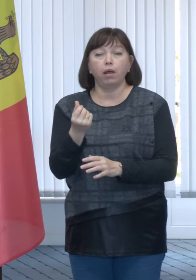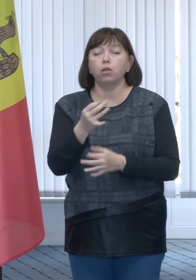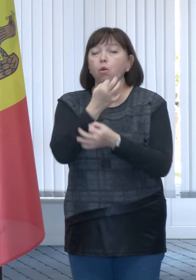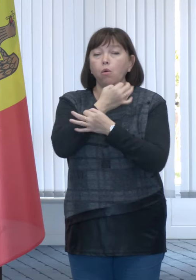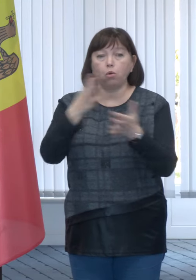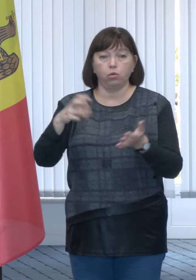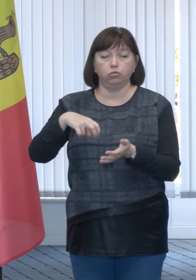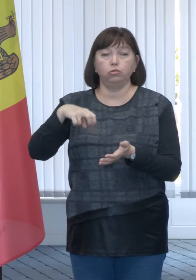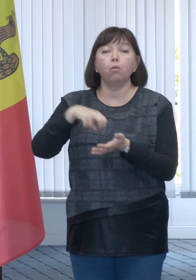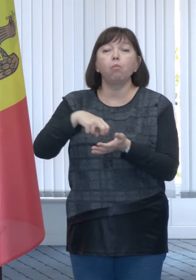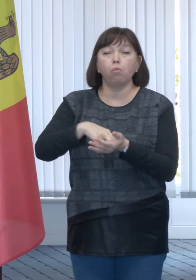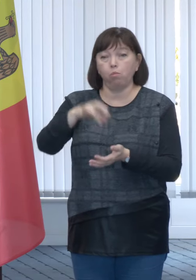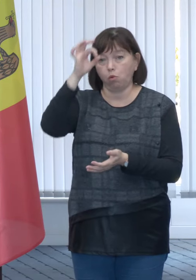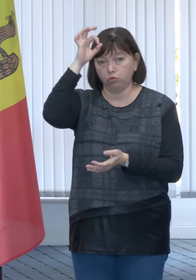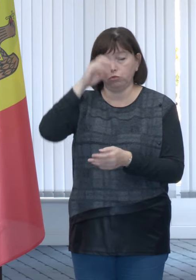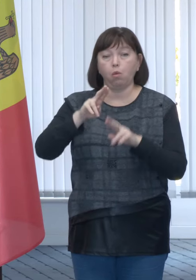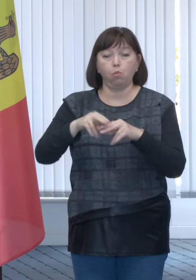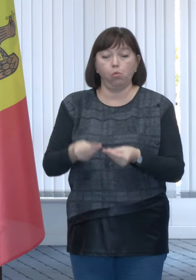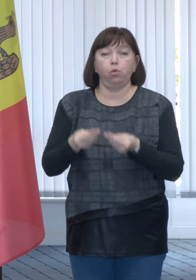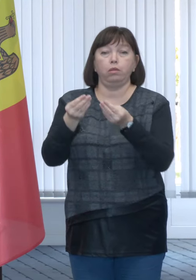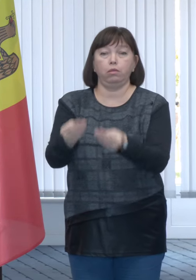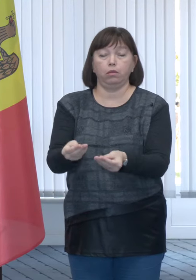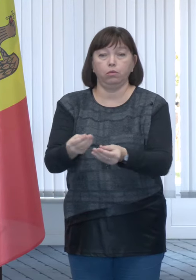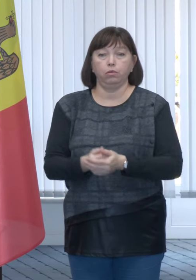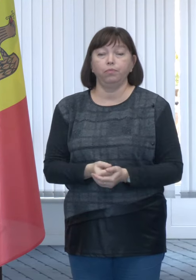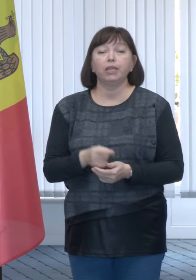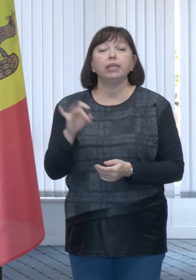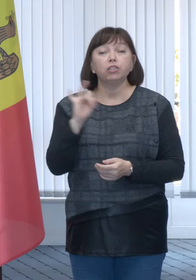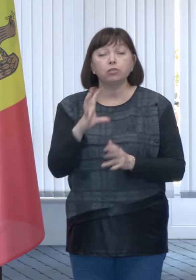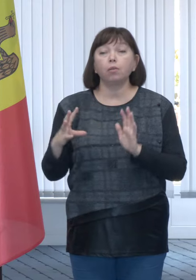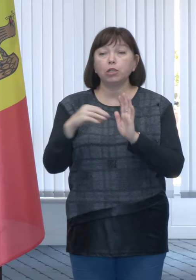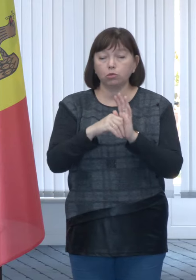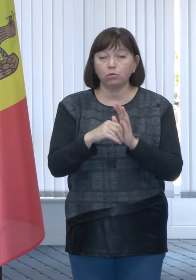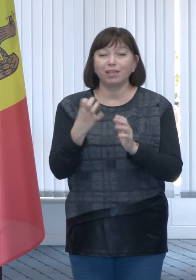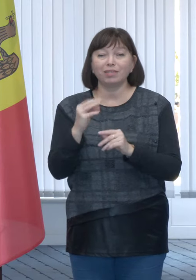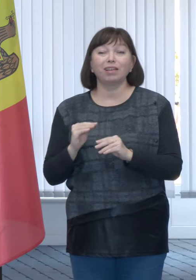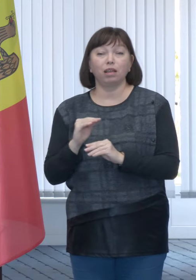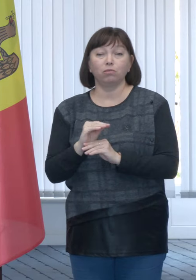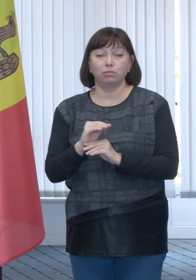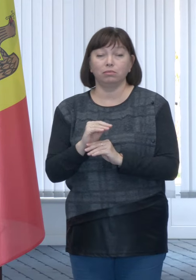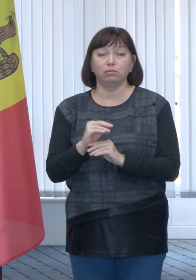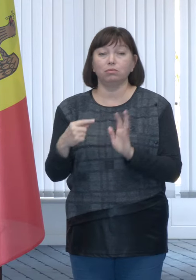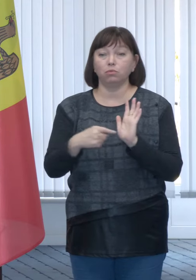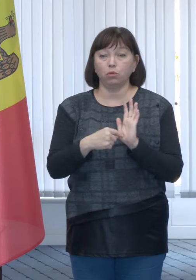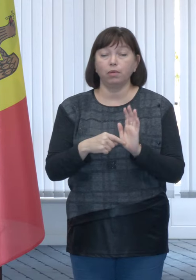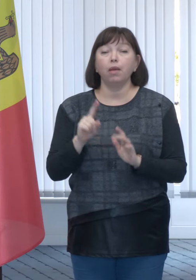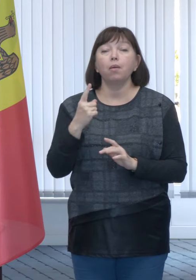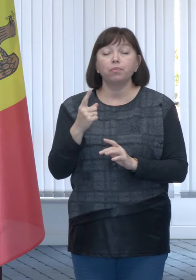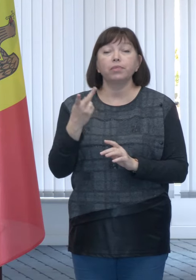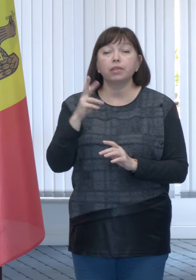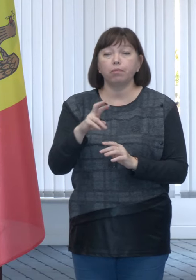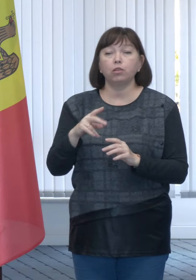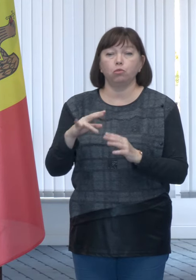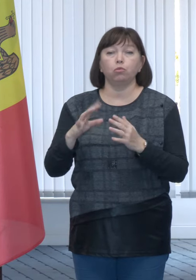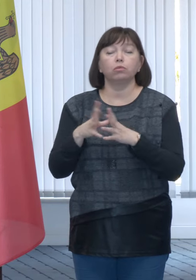la orice oficiu poștal din țară cu buletinul. Însă am introdus și o opțiune adițională pentru gospodăriile,